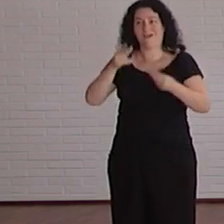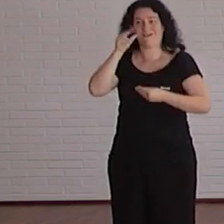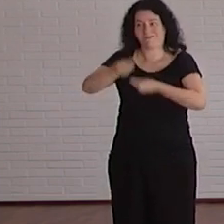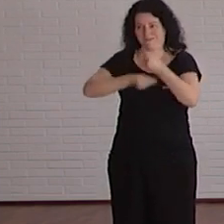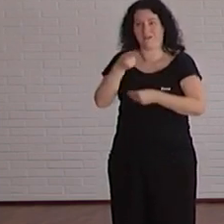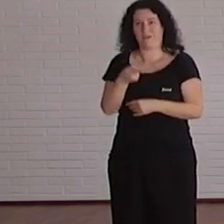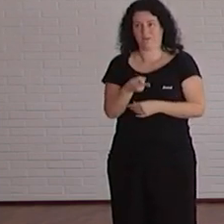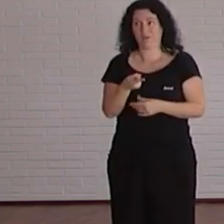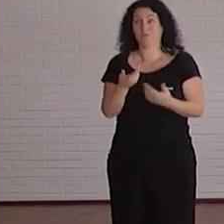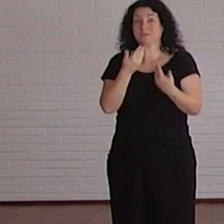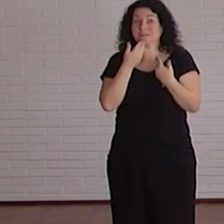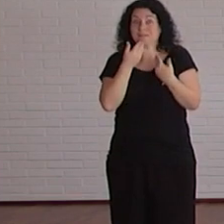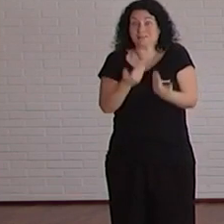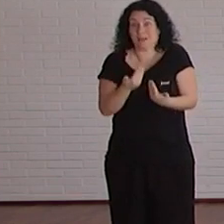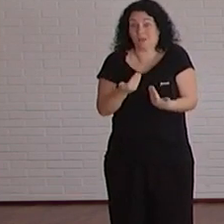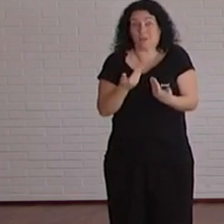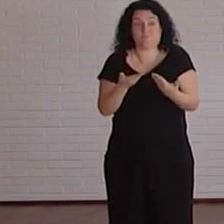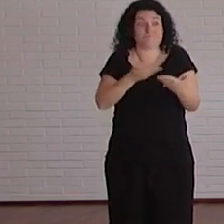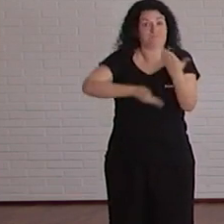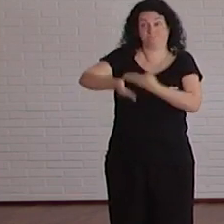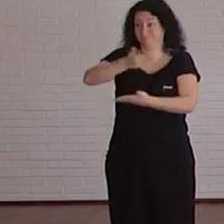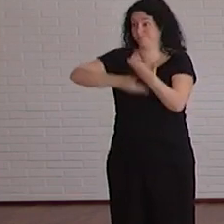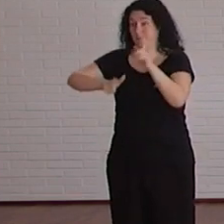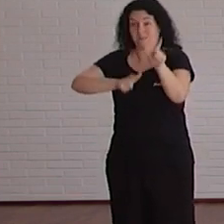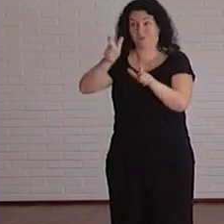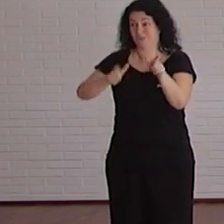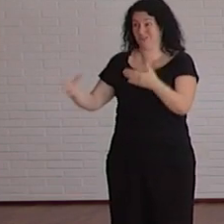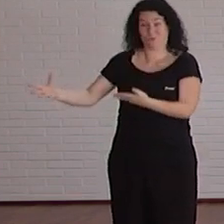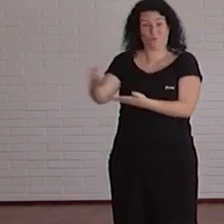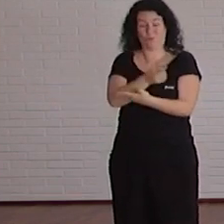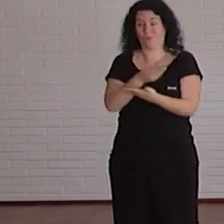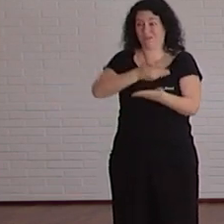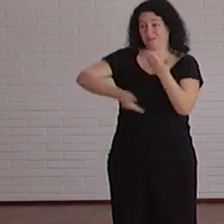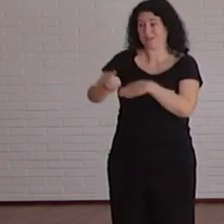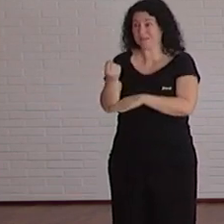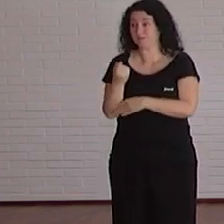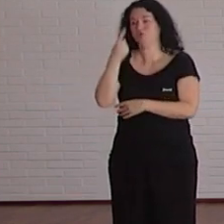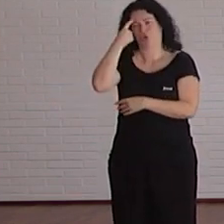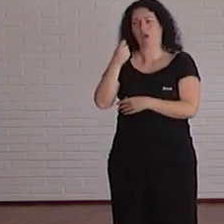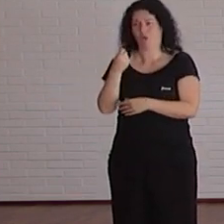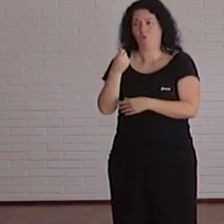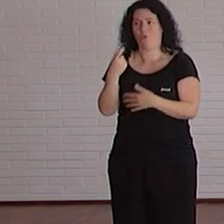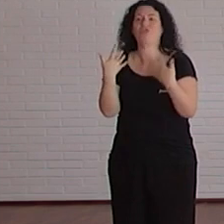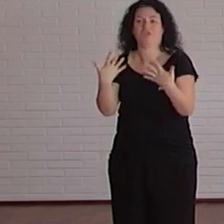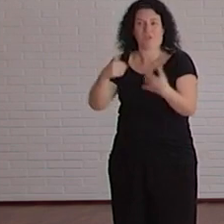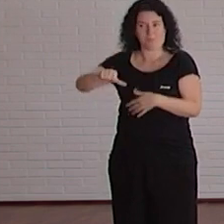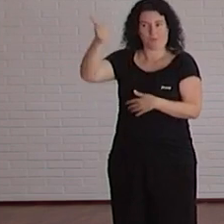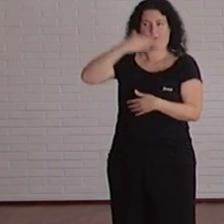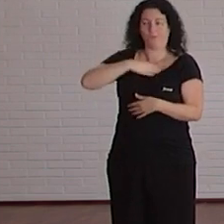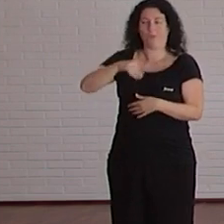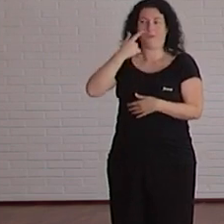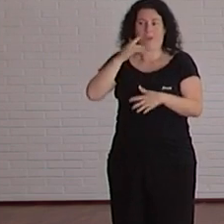la ayuda de toda la comunidad universitaria vamos a alcanzar esa nota, ese 10 que buscamos en